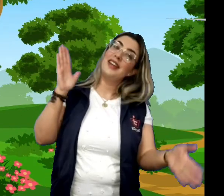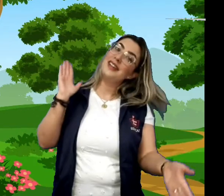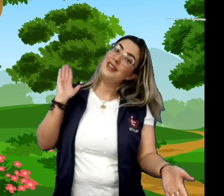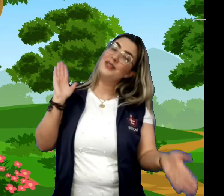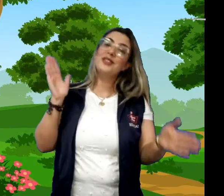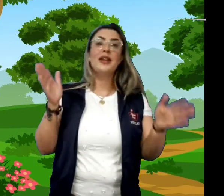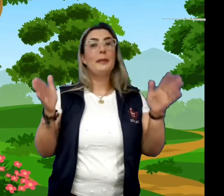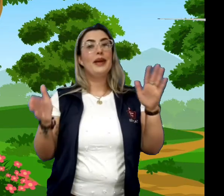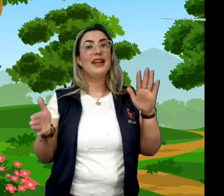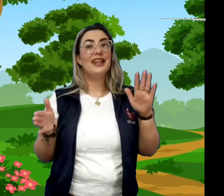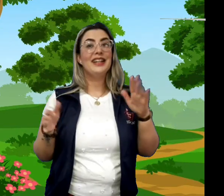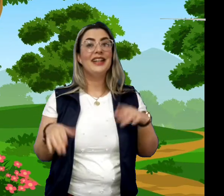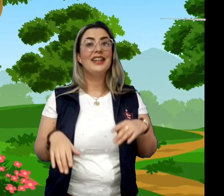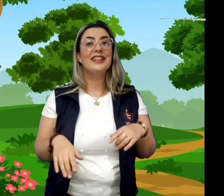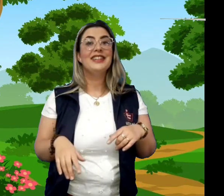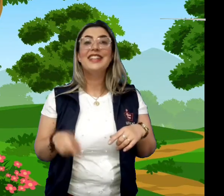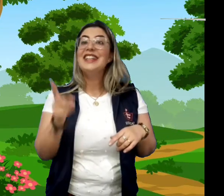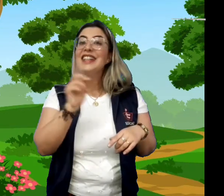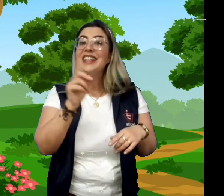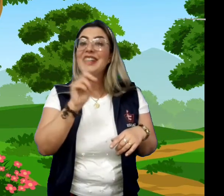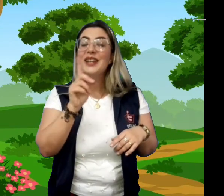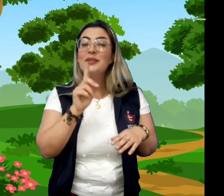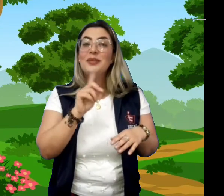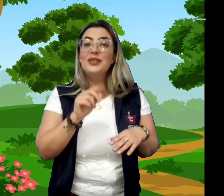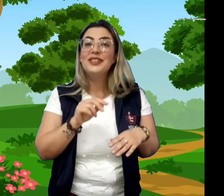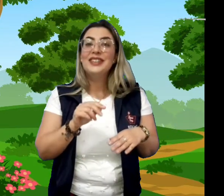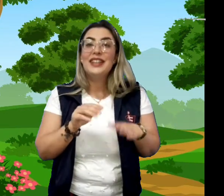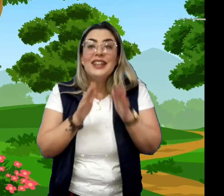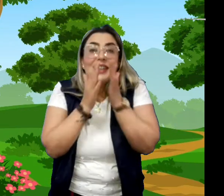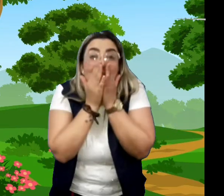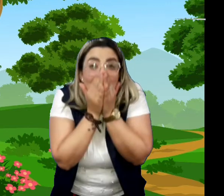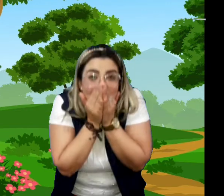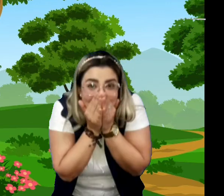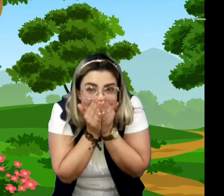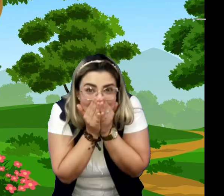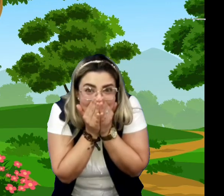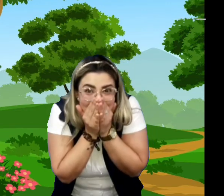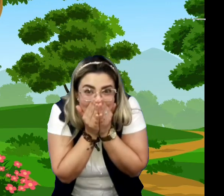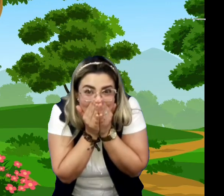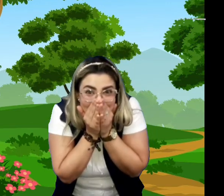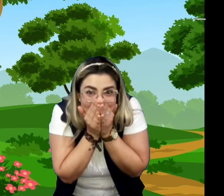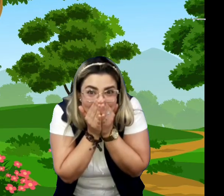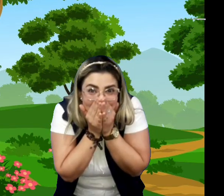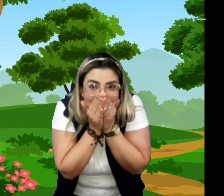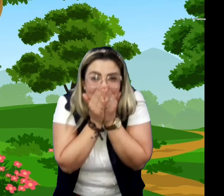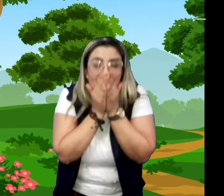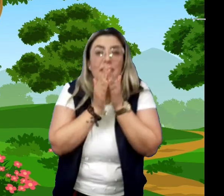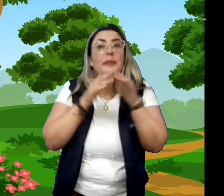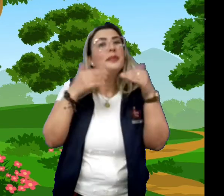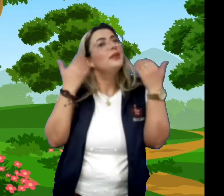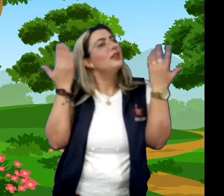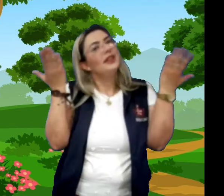não tinha parede Ninguém podia fazer pipi Porque